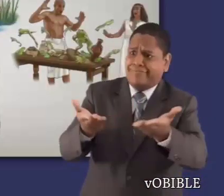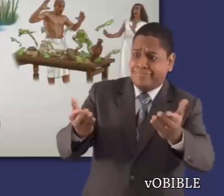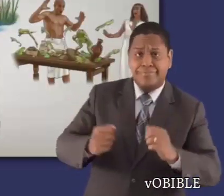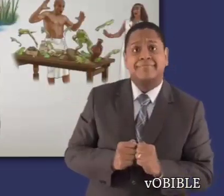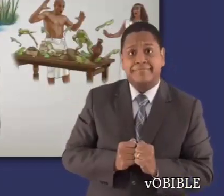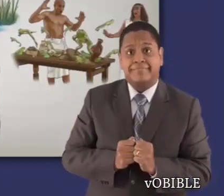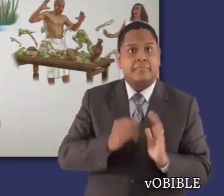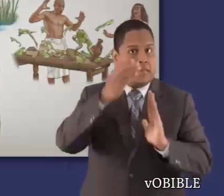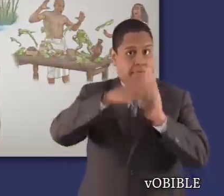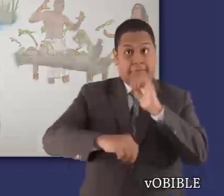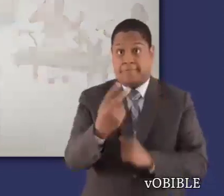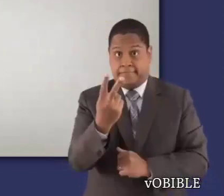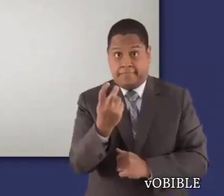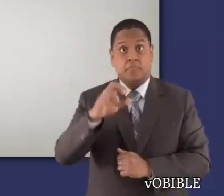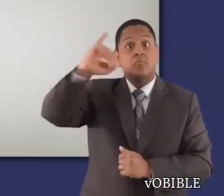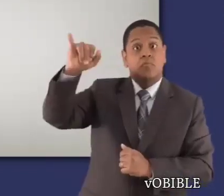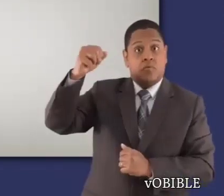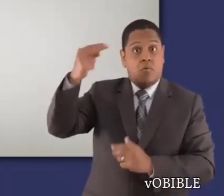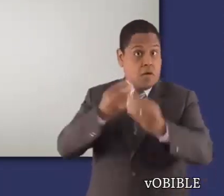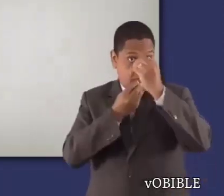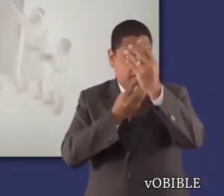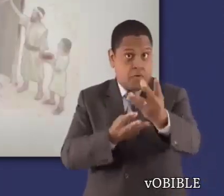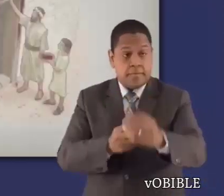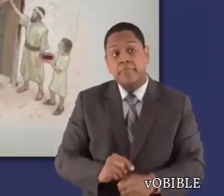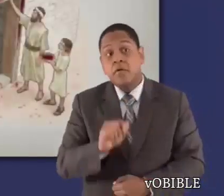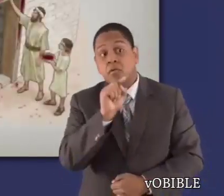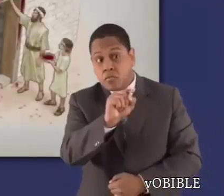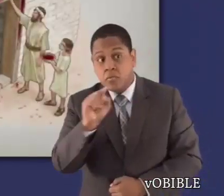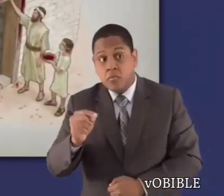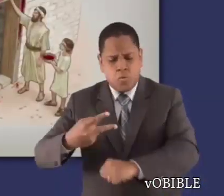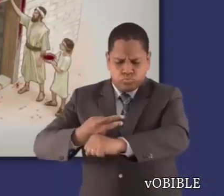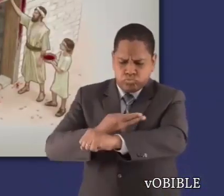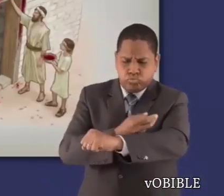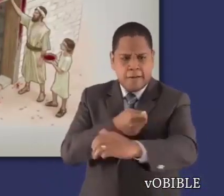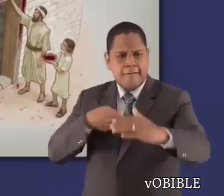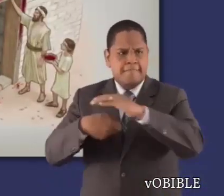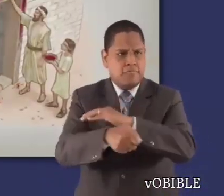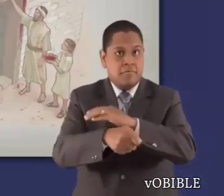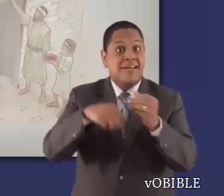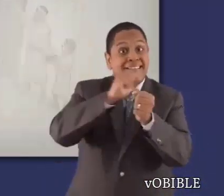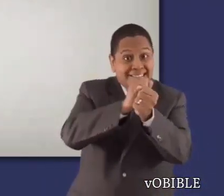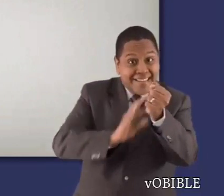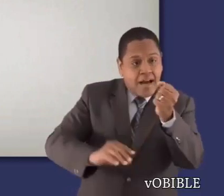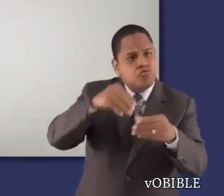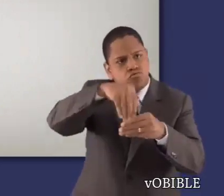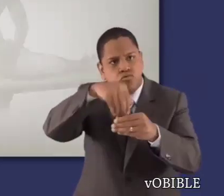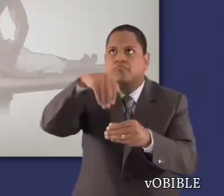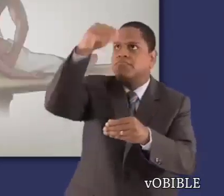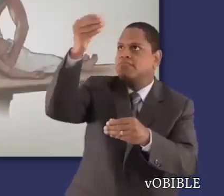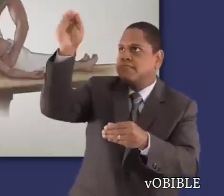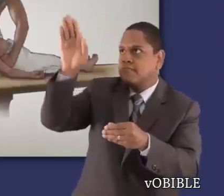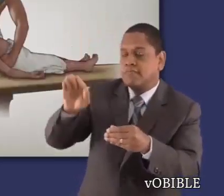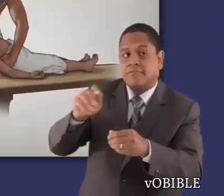pus a personas y animales. En el capítulo 12, Dios establece la pascua. También